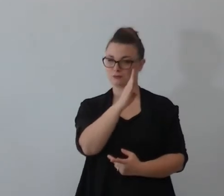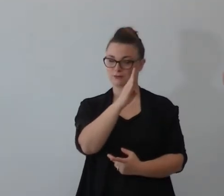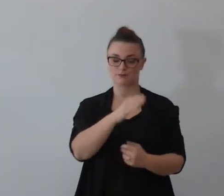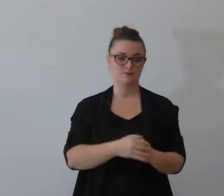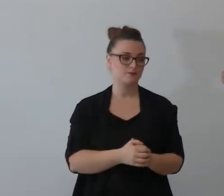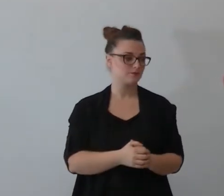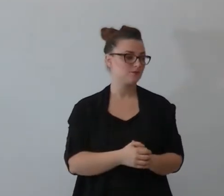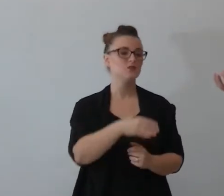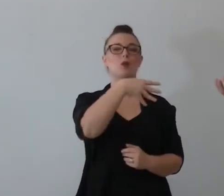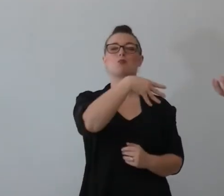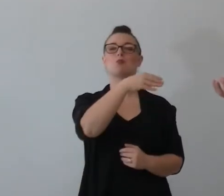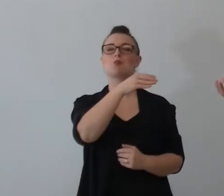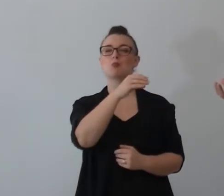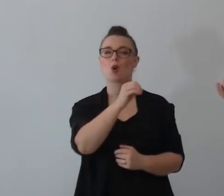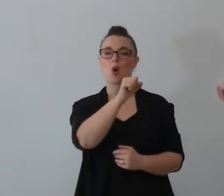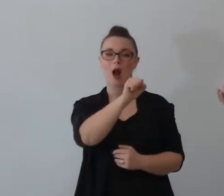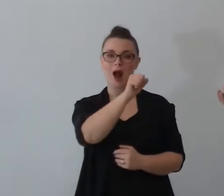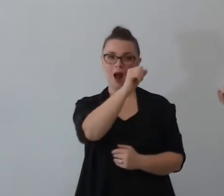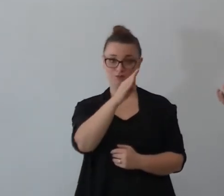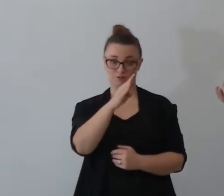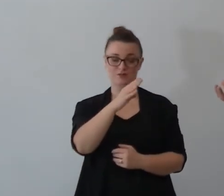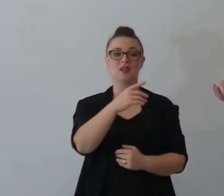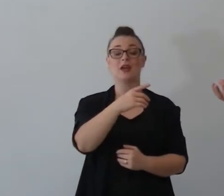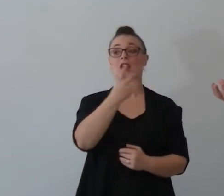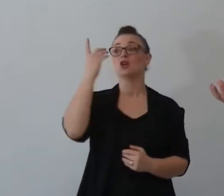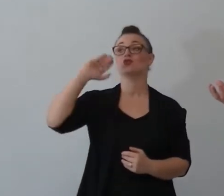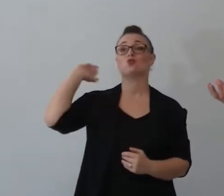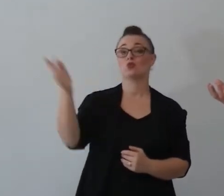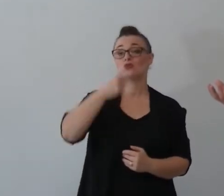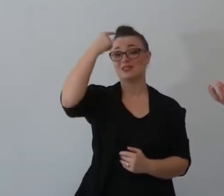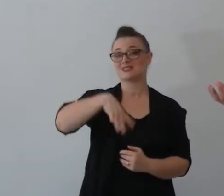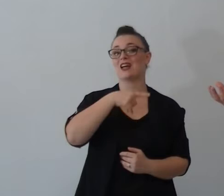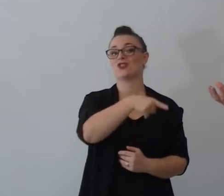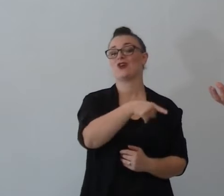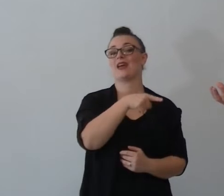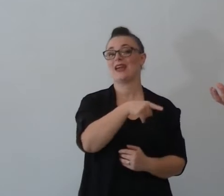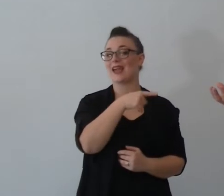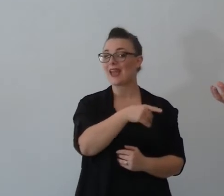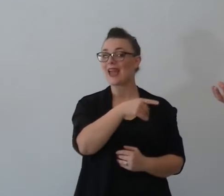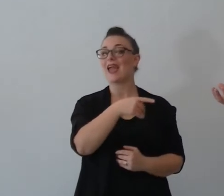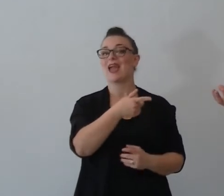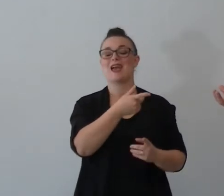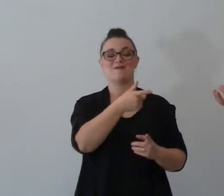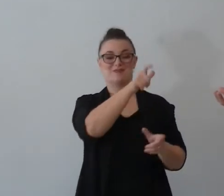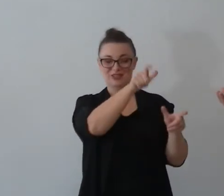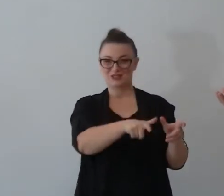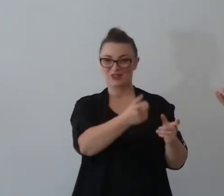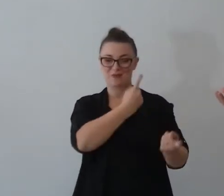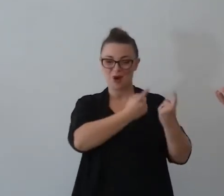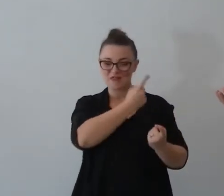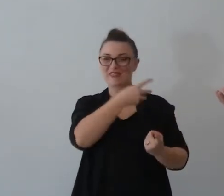avanti e disinibili Ruth soprattutto era disponibile